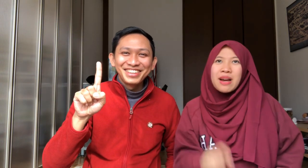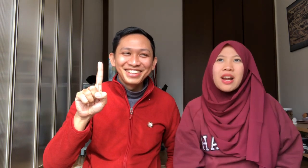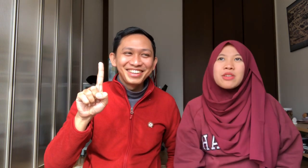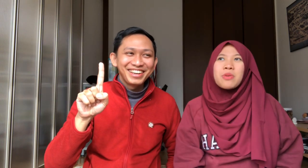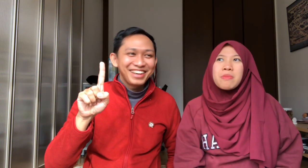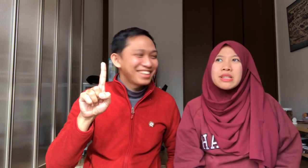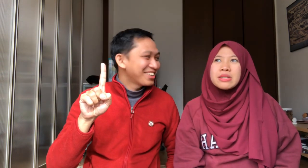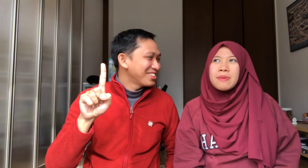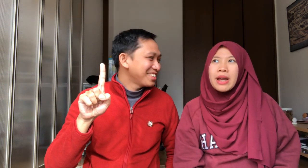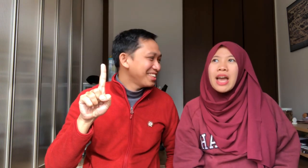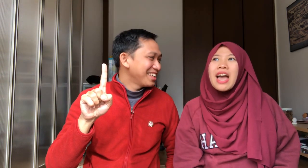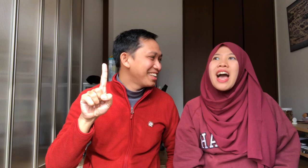Hijrah